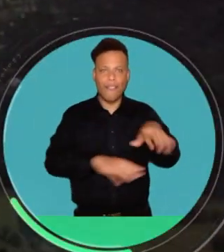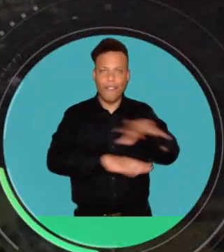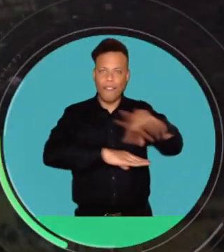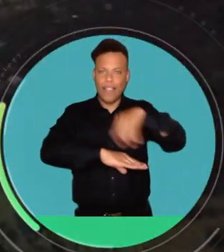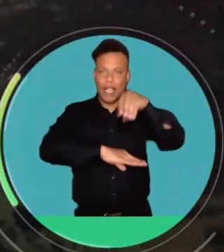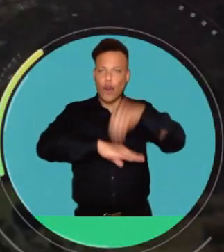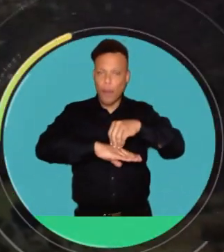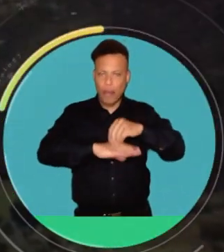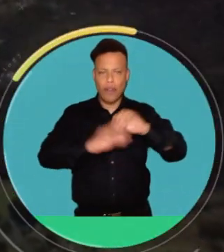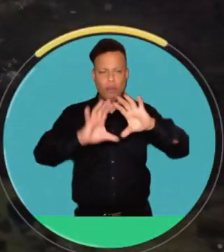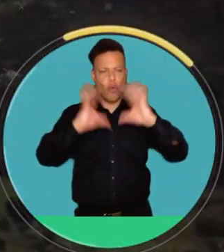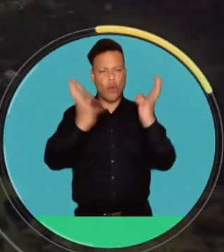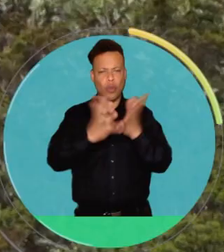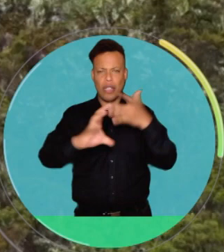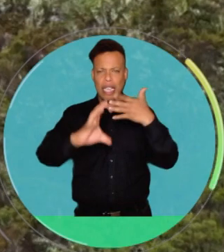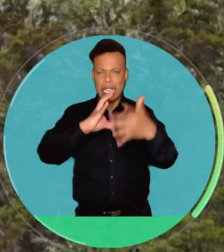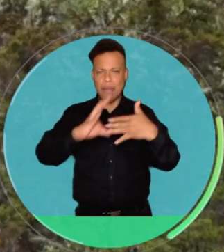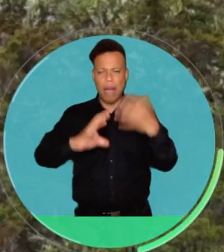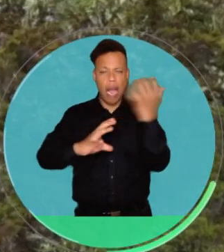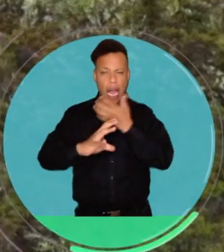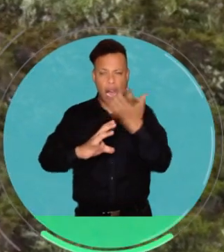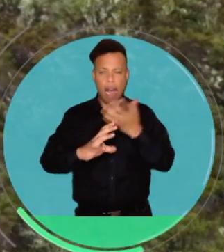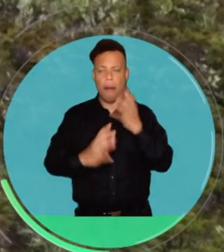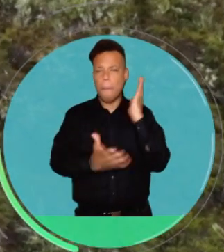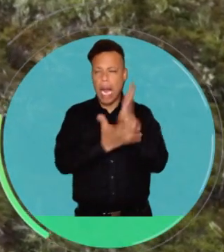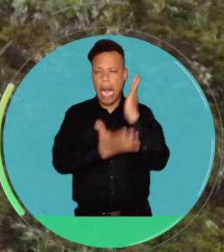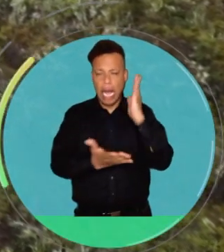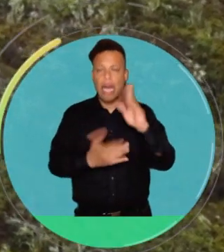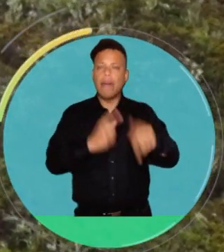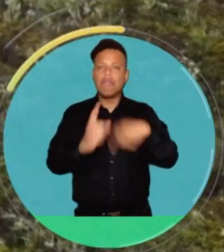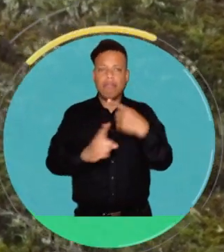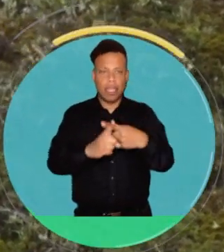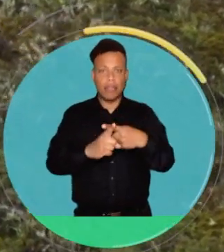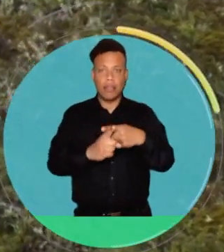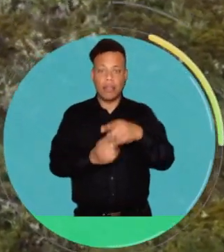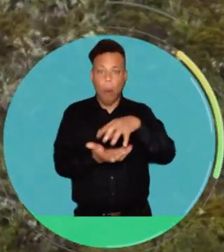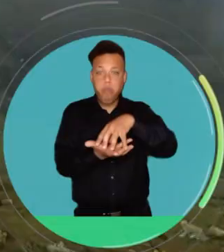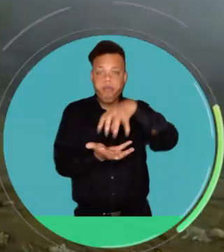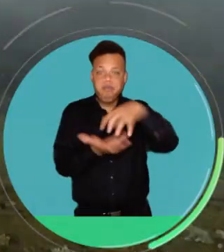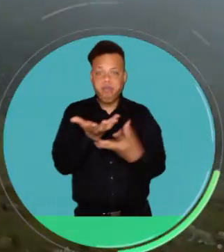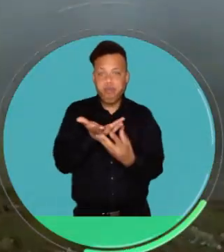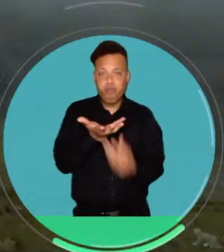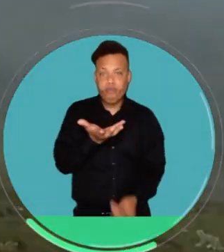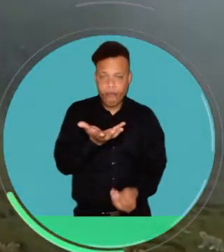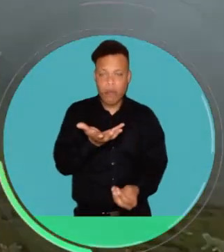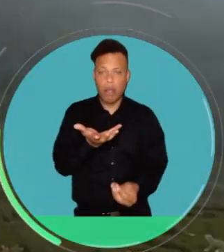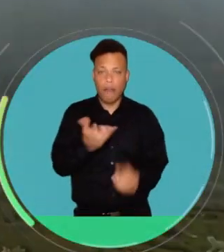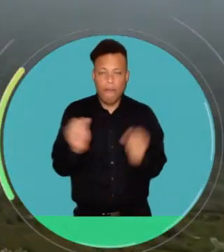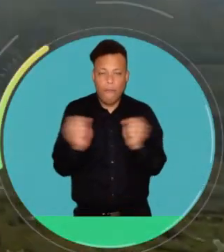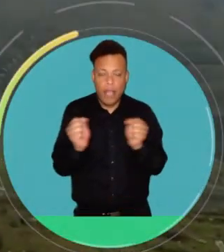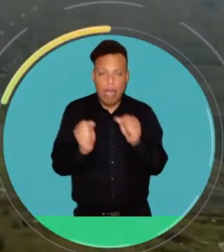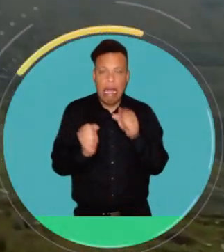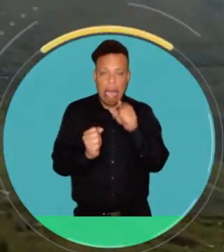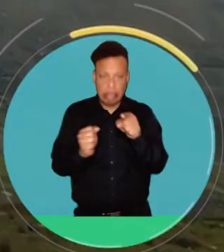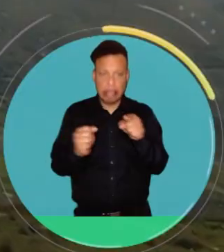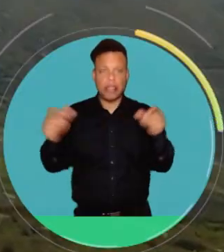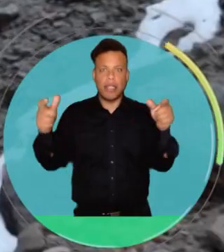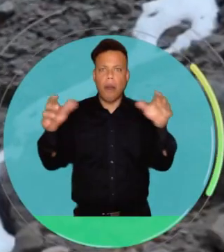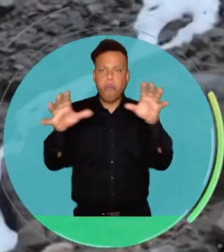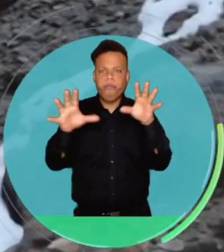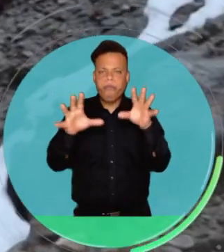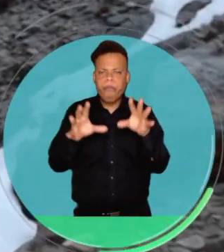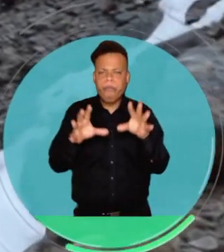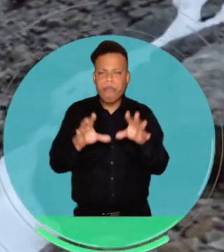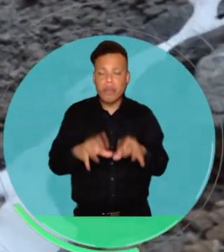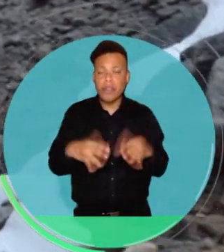intensidad de los fenómenos del niño y la niña y la pérdida rápida y constante de glaciares que ya han retrocedido en un 60